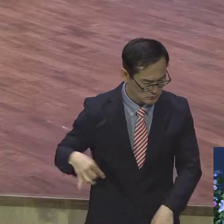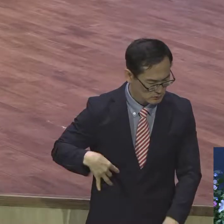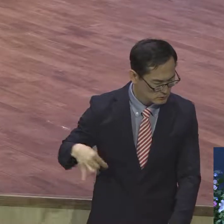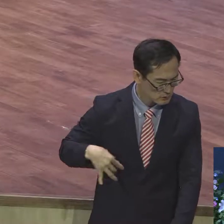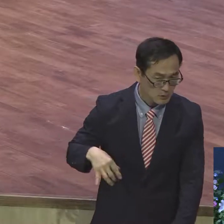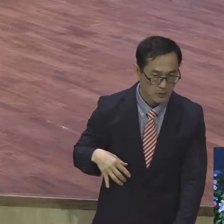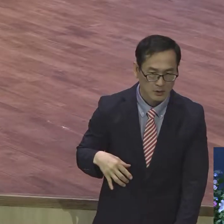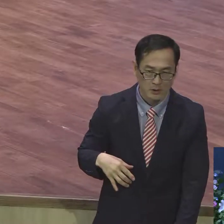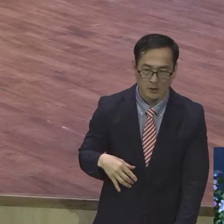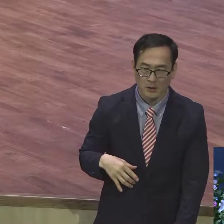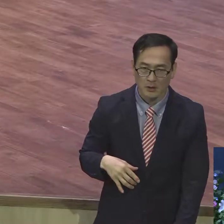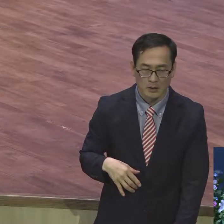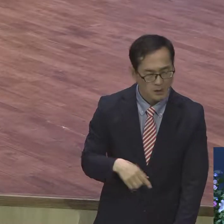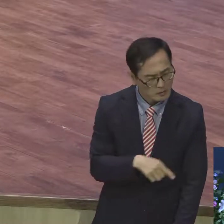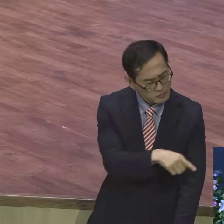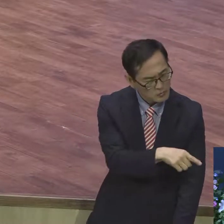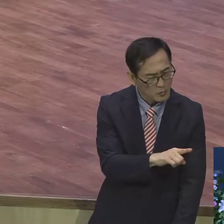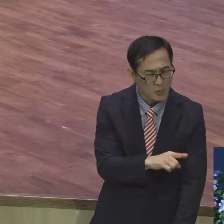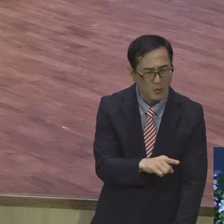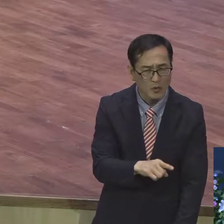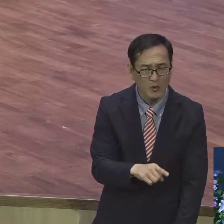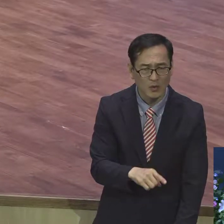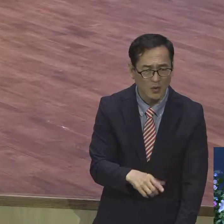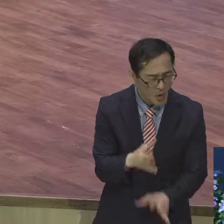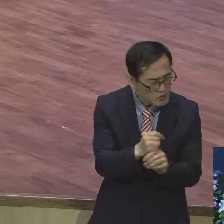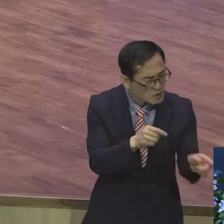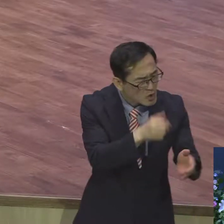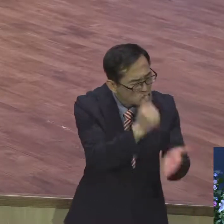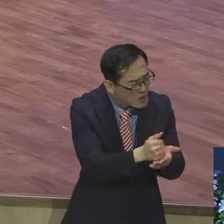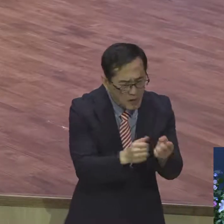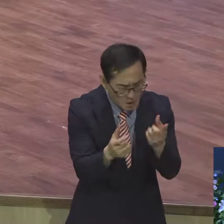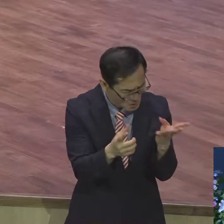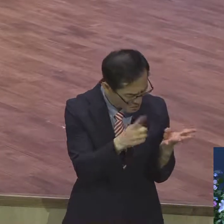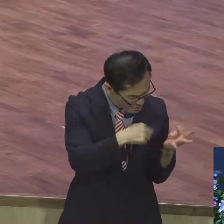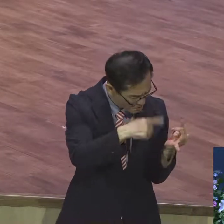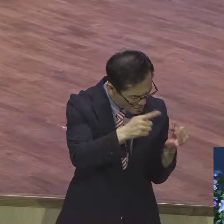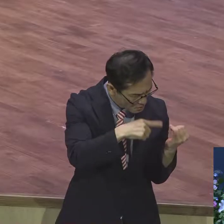누가 이런 저런 몇 일 몇 일 무슨 계속 공격하는 거예요.